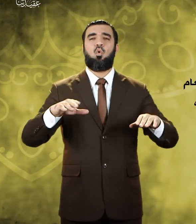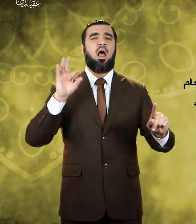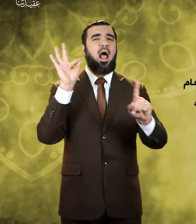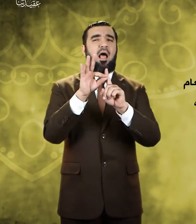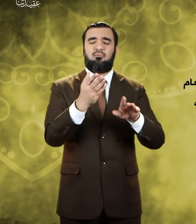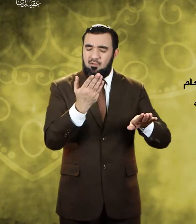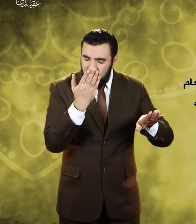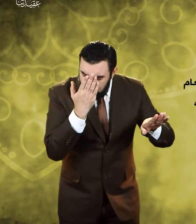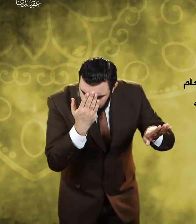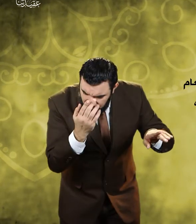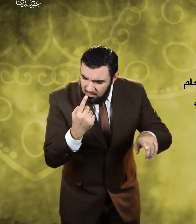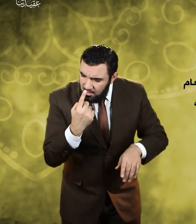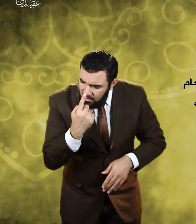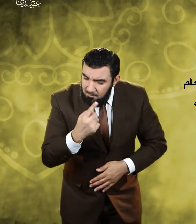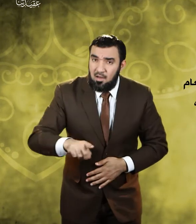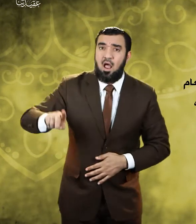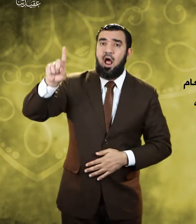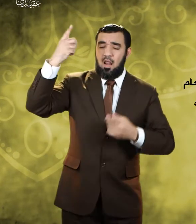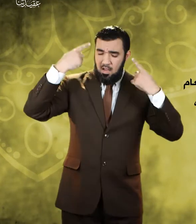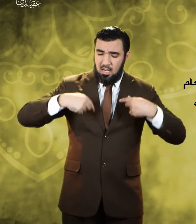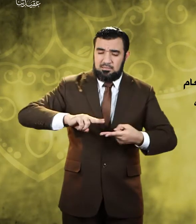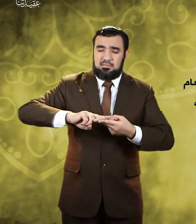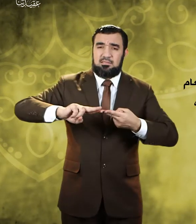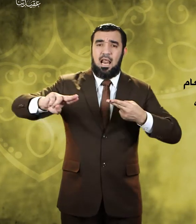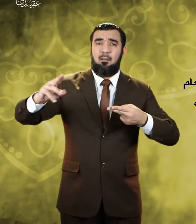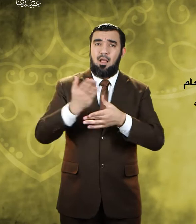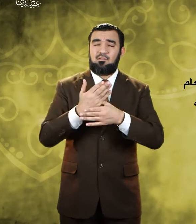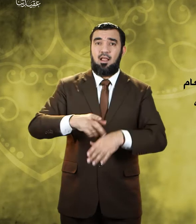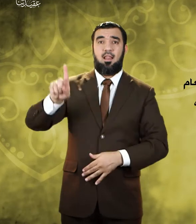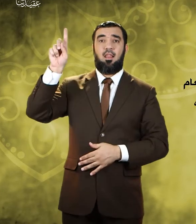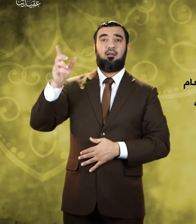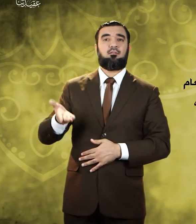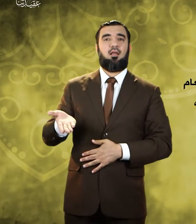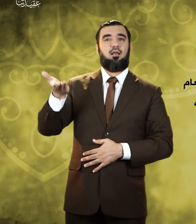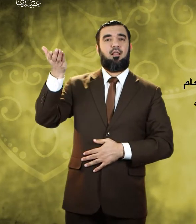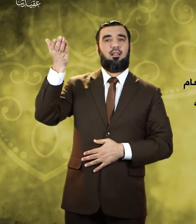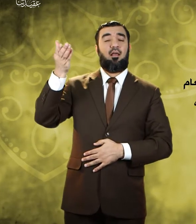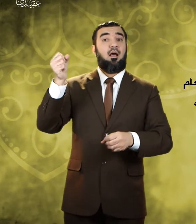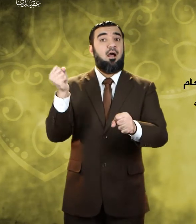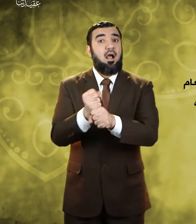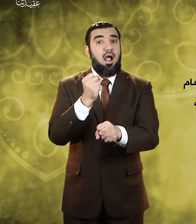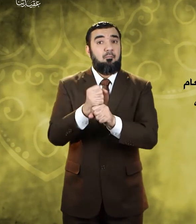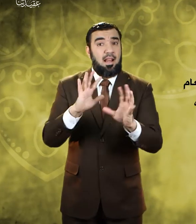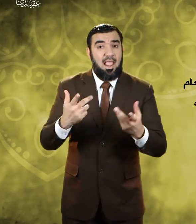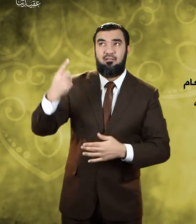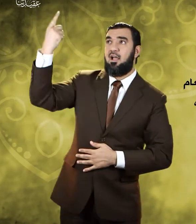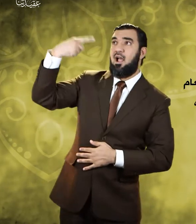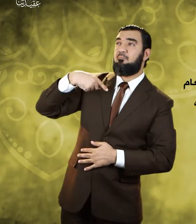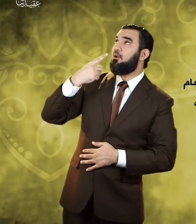وهو الطاعة والانقياد والاستسلام لله تعالى بفعل